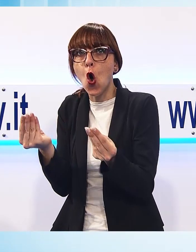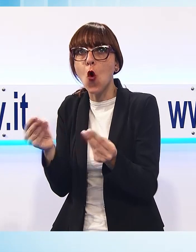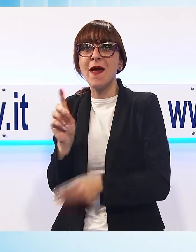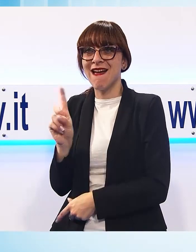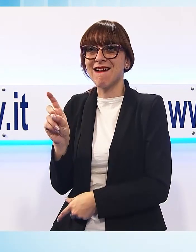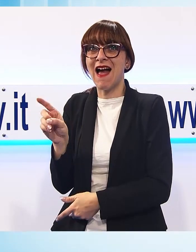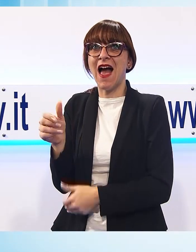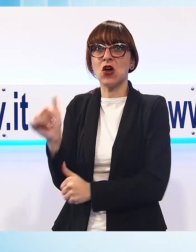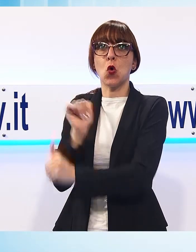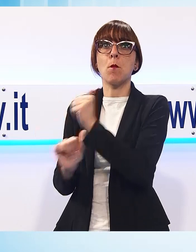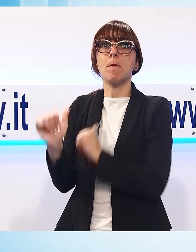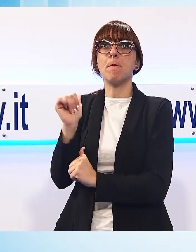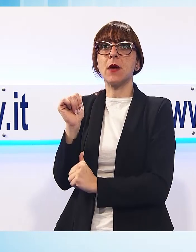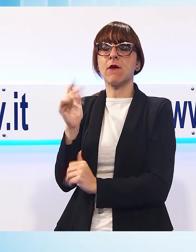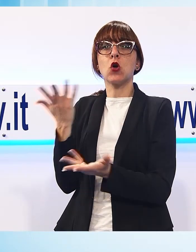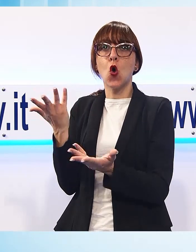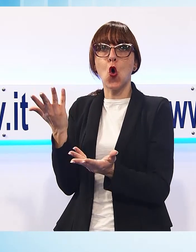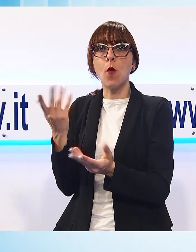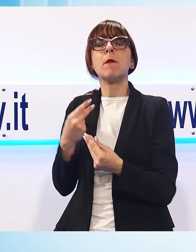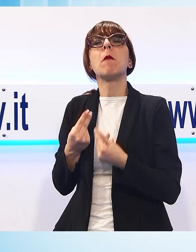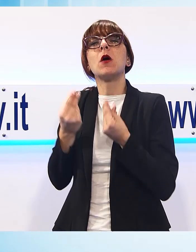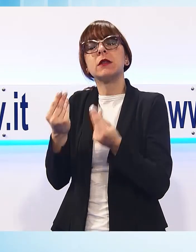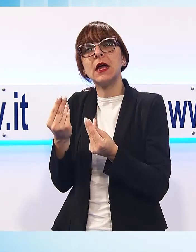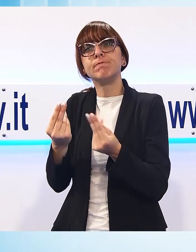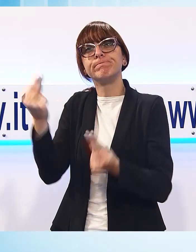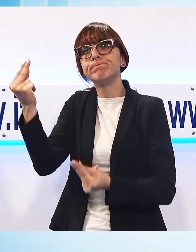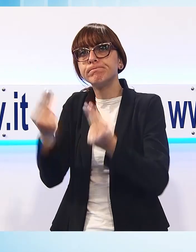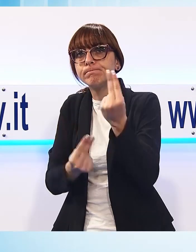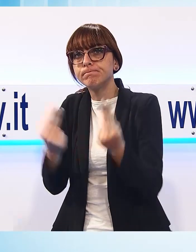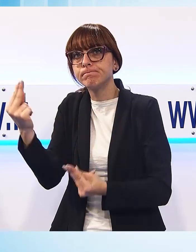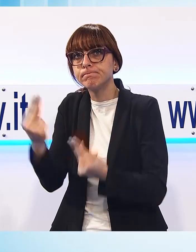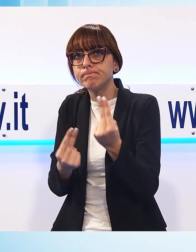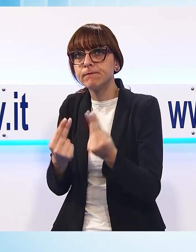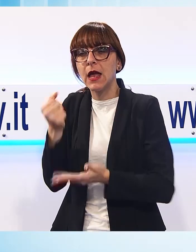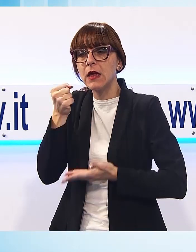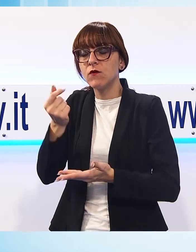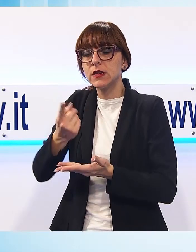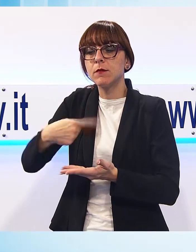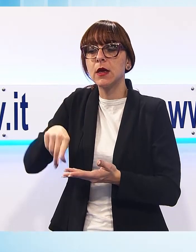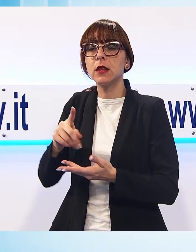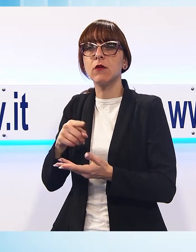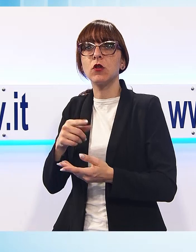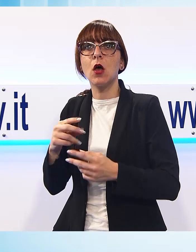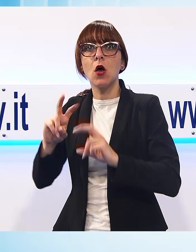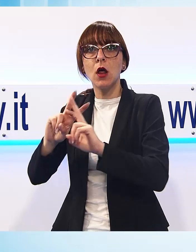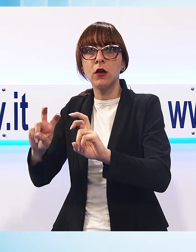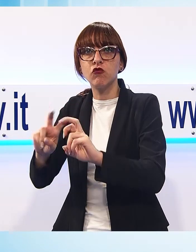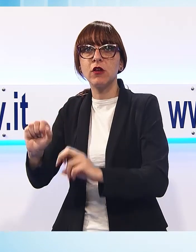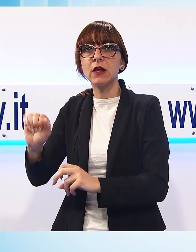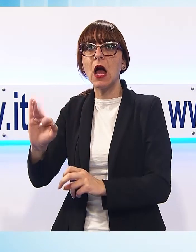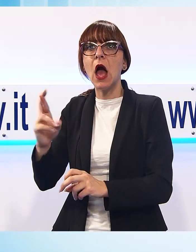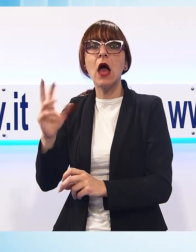cancro, oltre che di rendicontazione dell'investimento in ricerca che AIRC fa